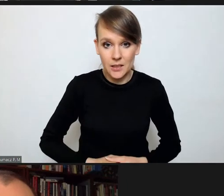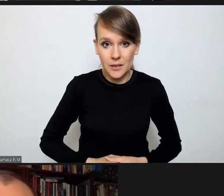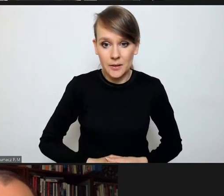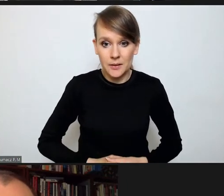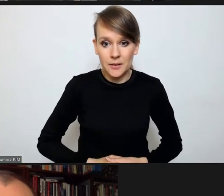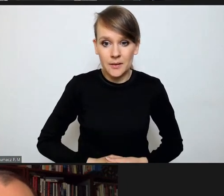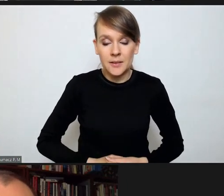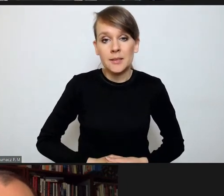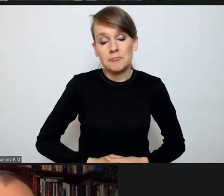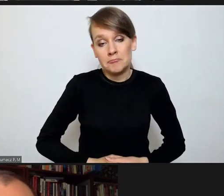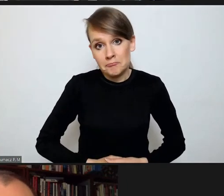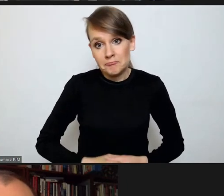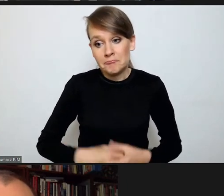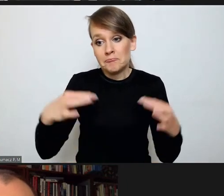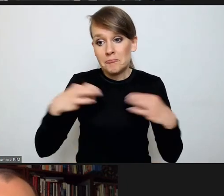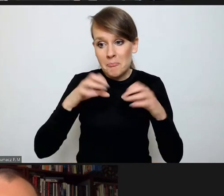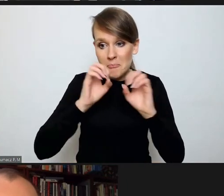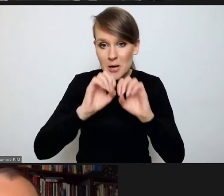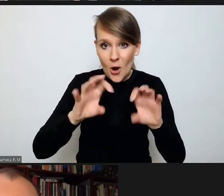Panie profesorze,